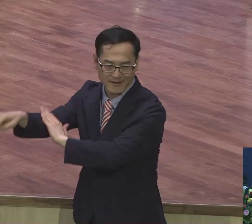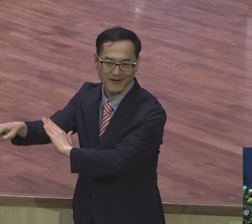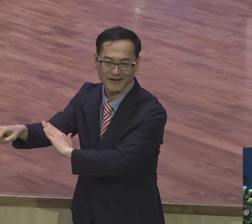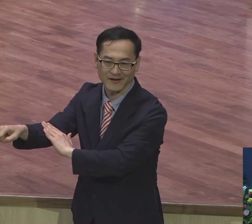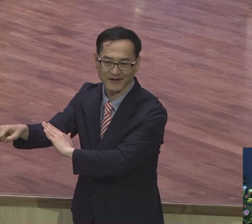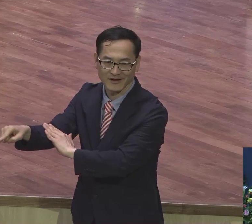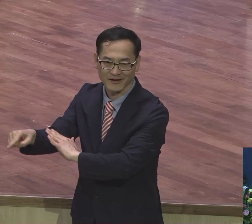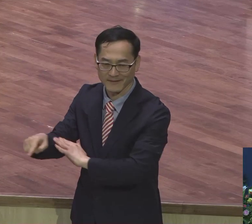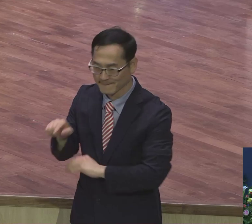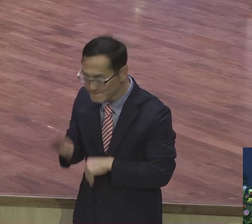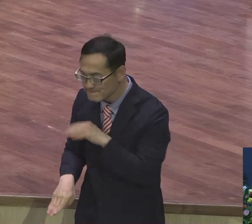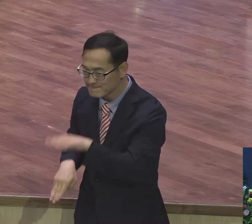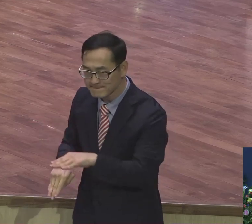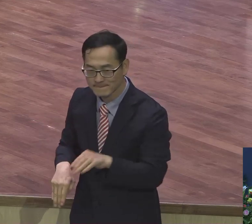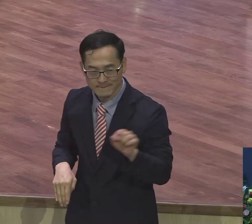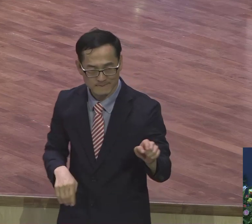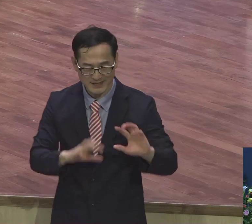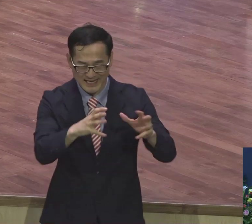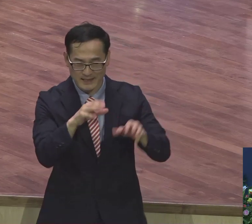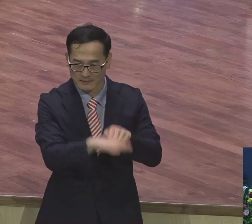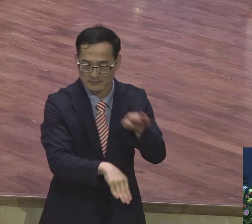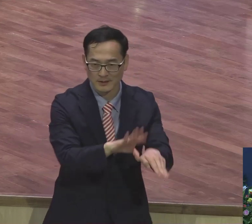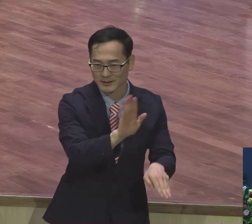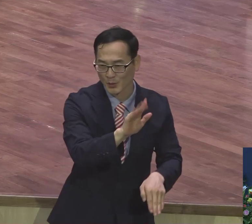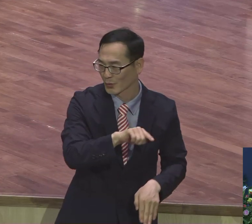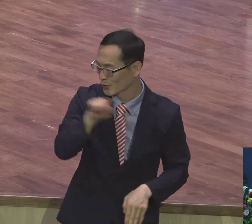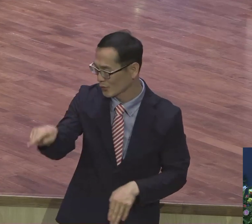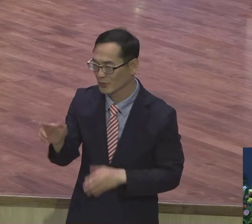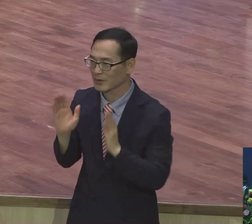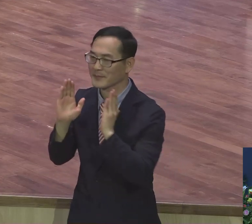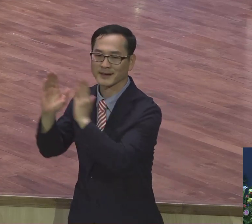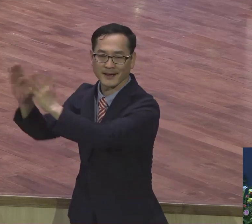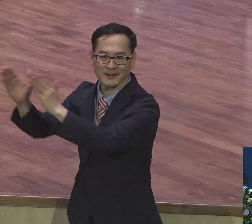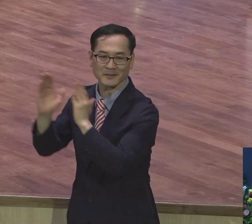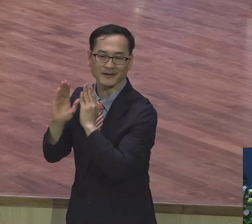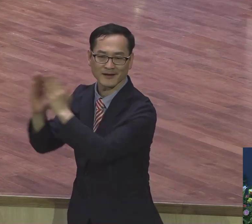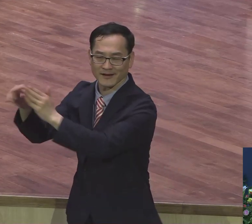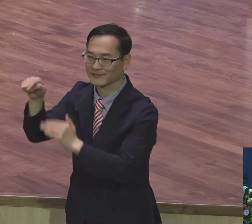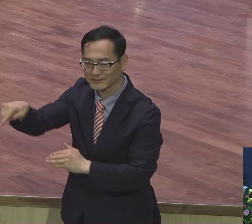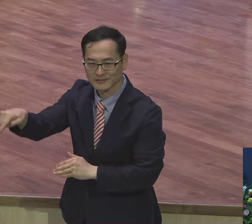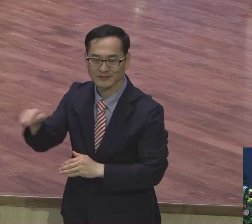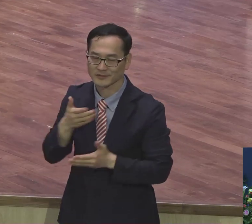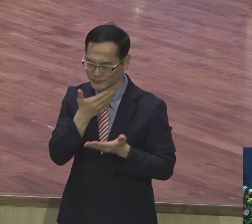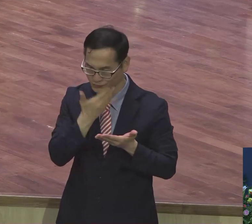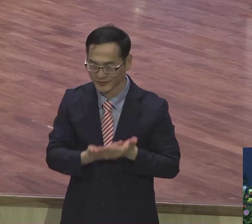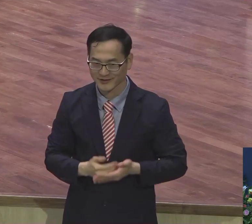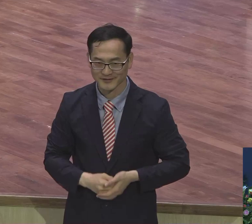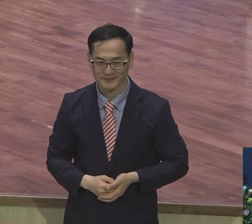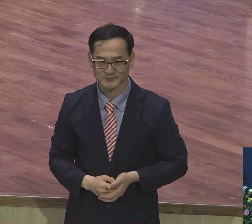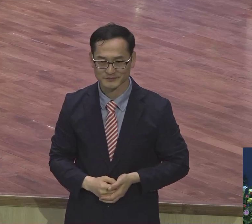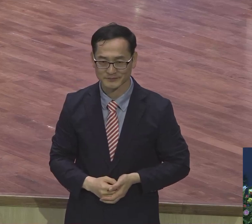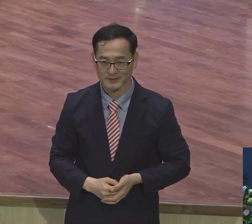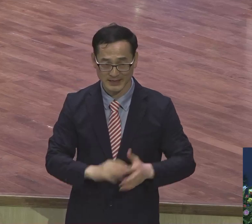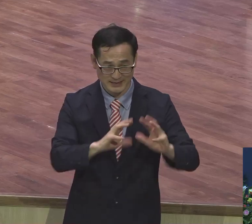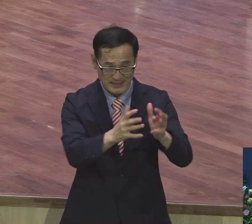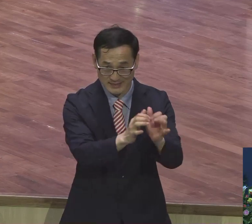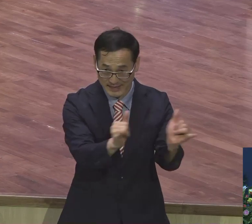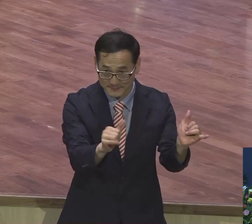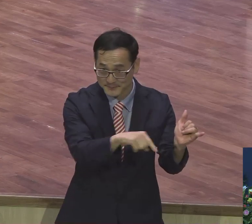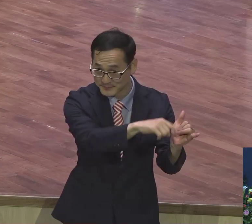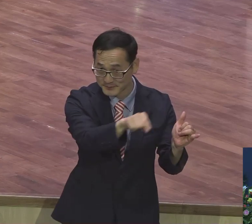발걸음 옮겼다. 옮겼다. 방향성이 중요합니다. 세상 사람들하고